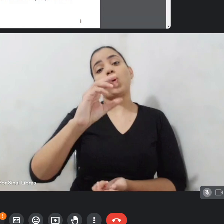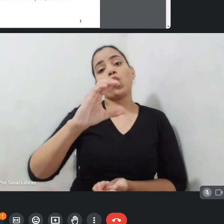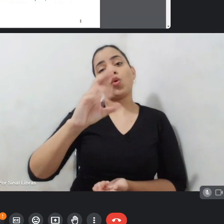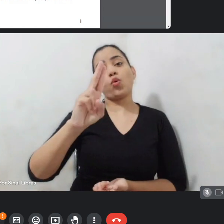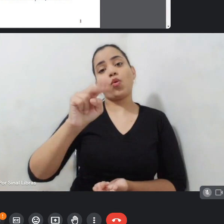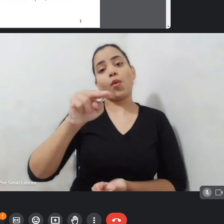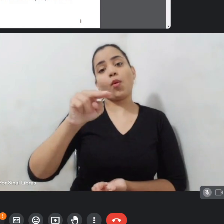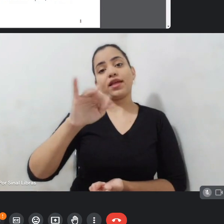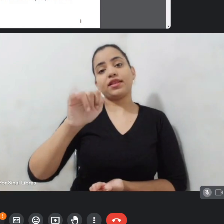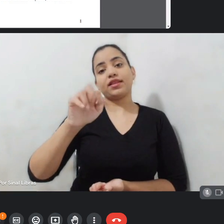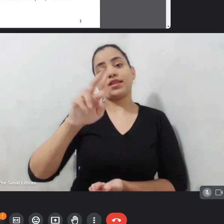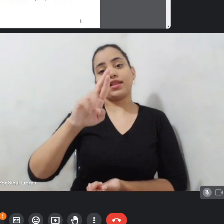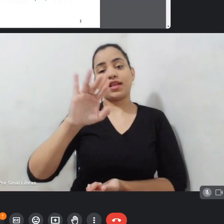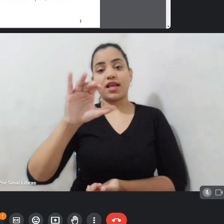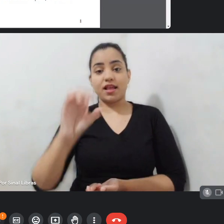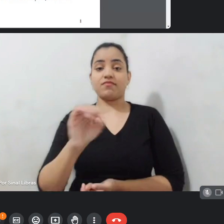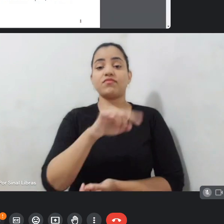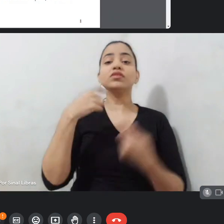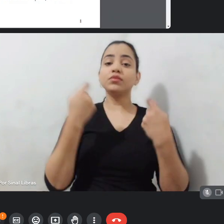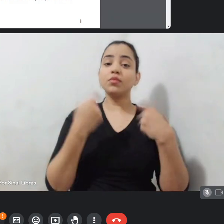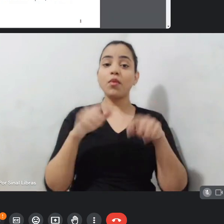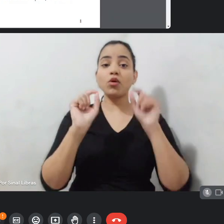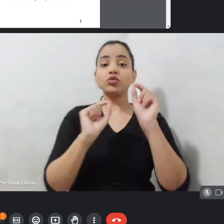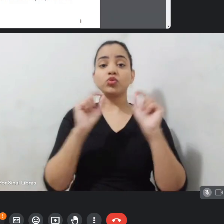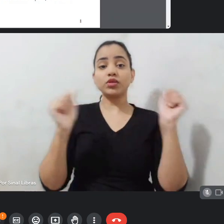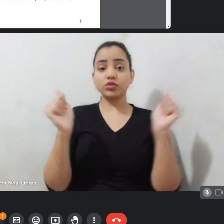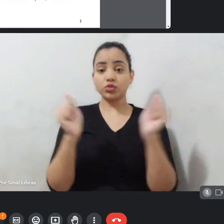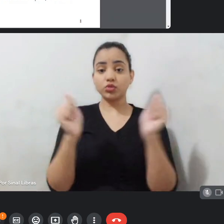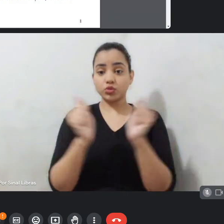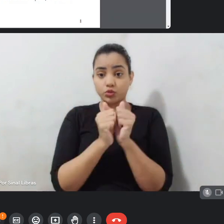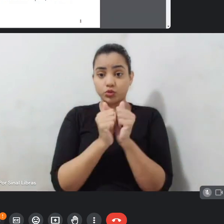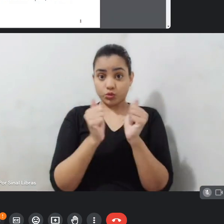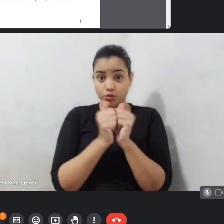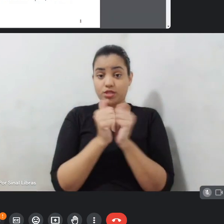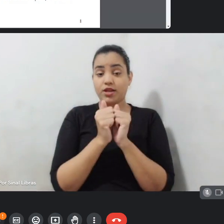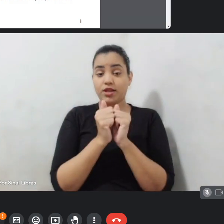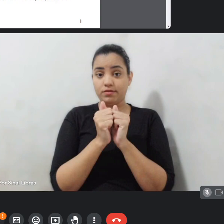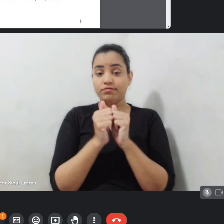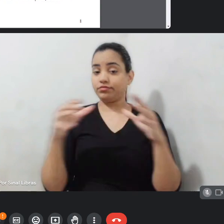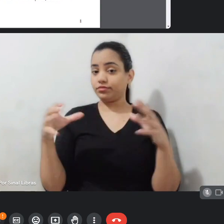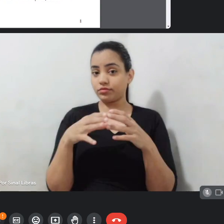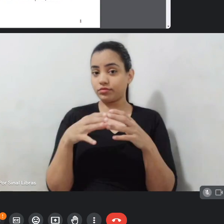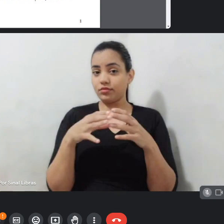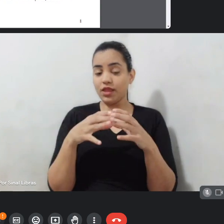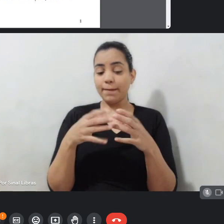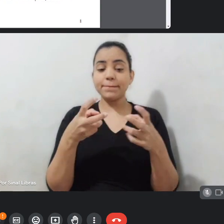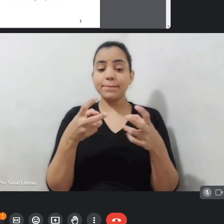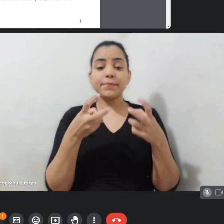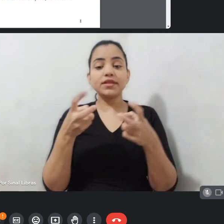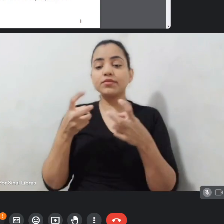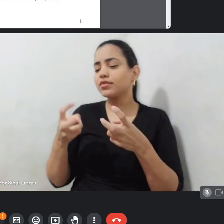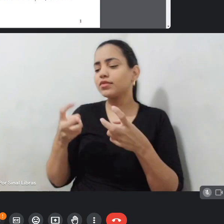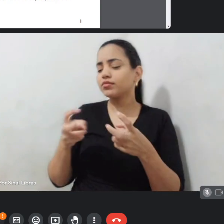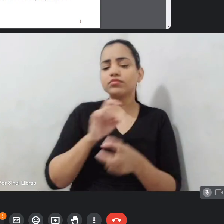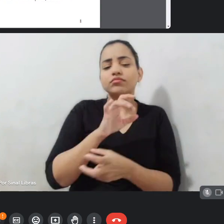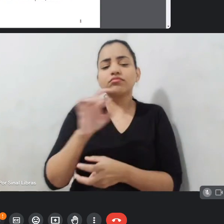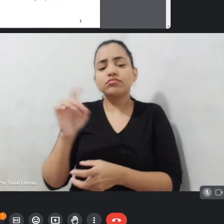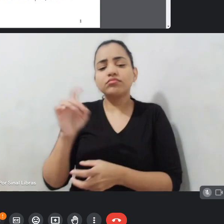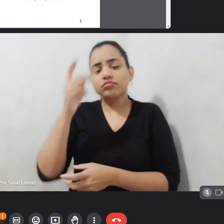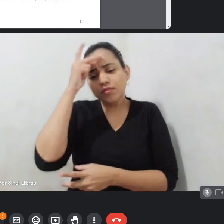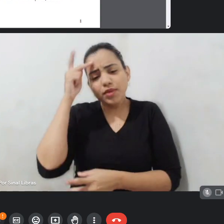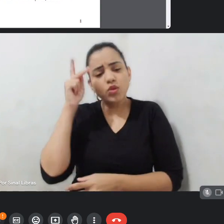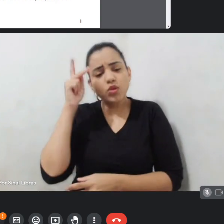podem ou se juntarem e, a partir de então, ver quem trabalha com captação de imagens, quem filma,